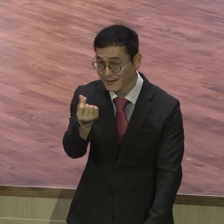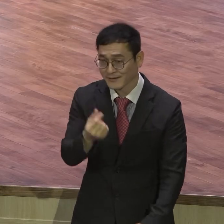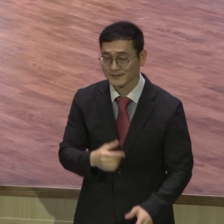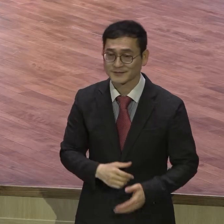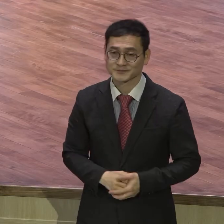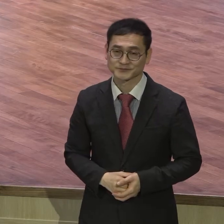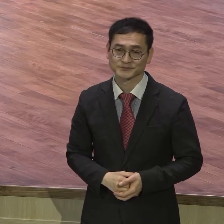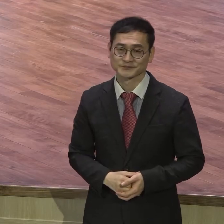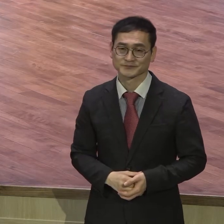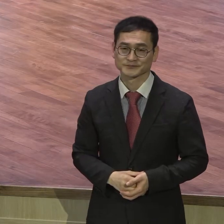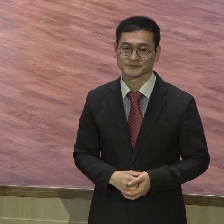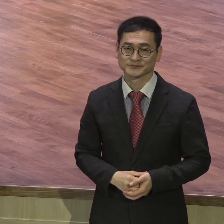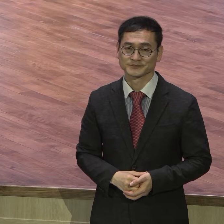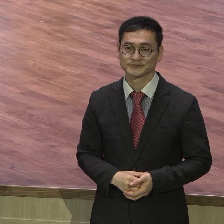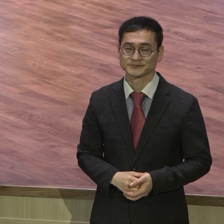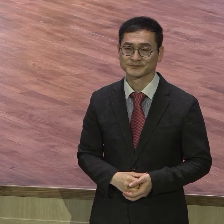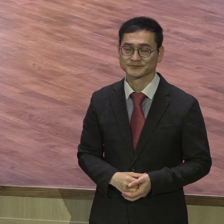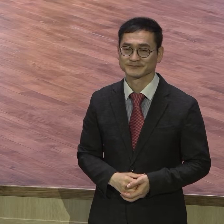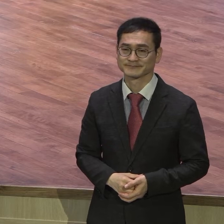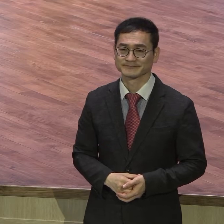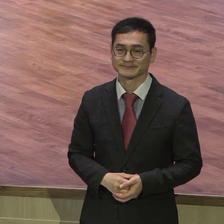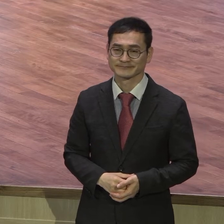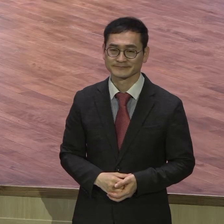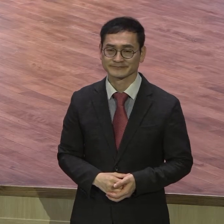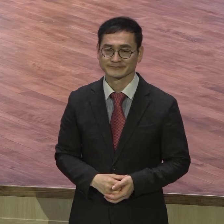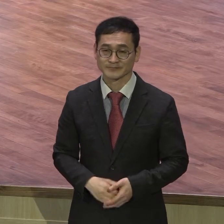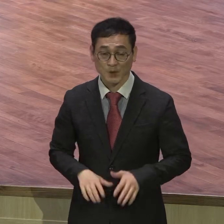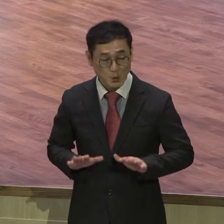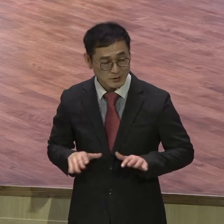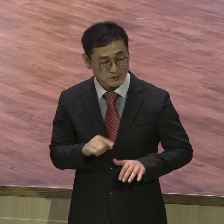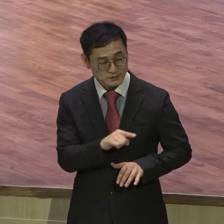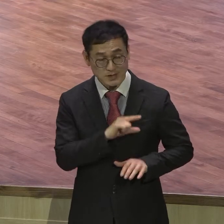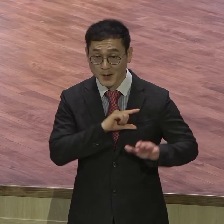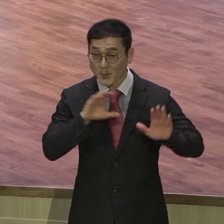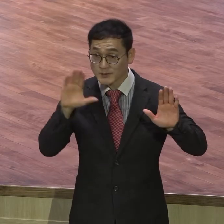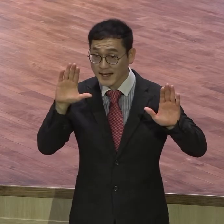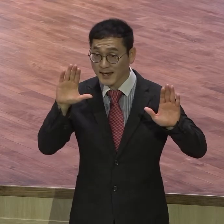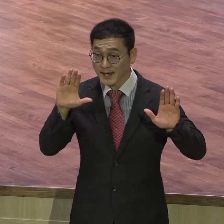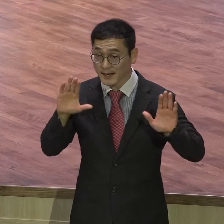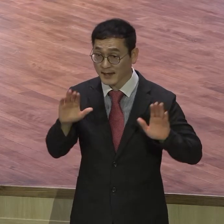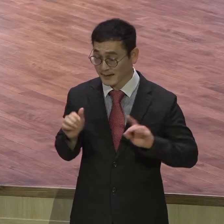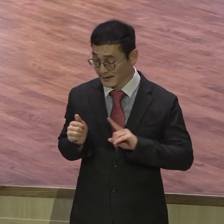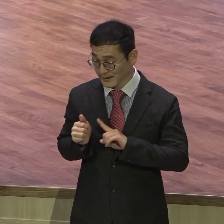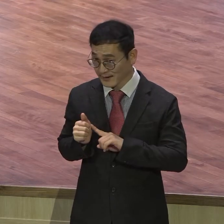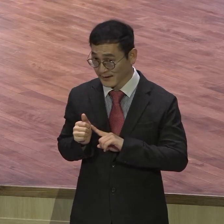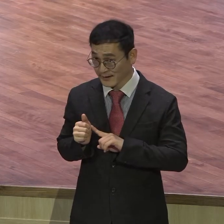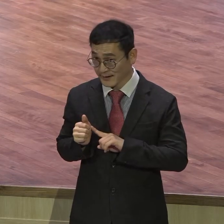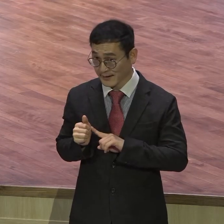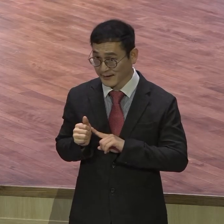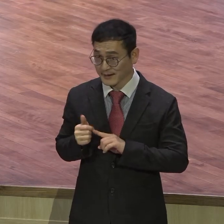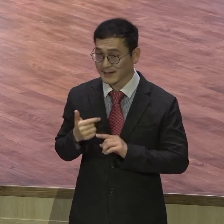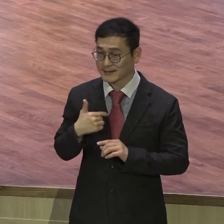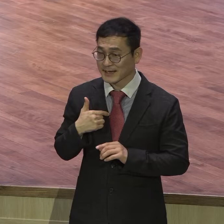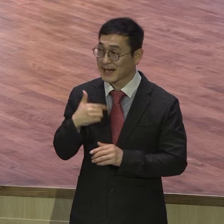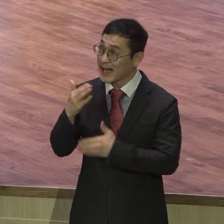오늘 본문을 통해서 모세가 자신이 체험한 하나님이 누구신지를